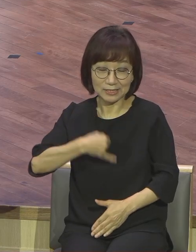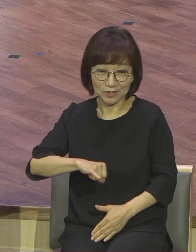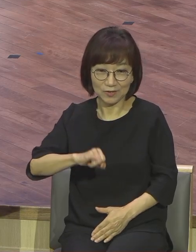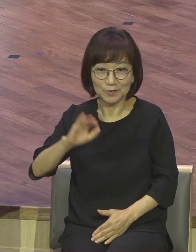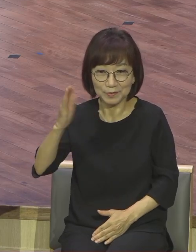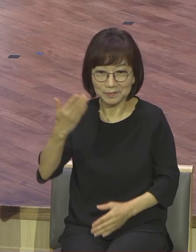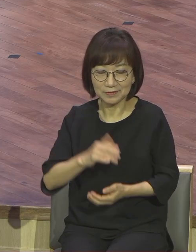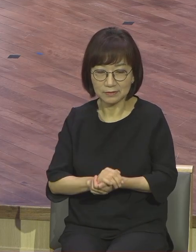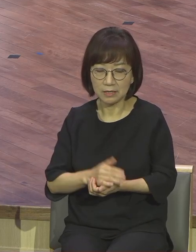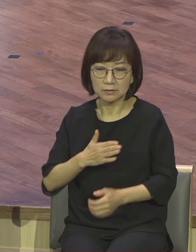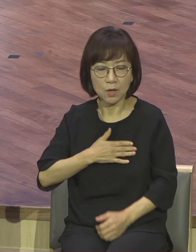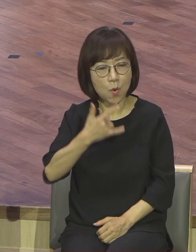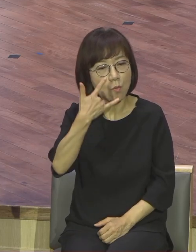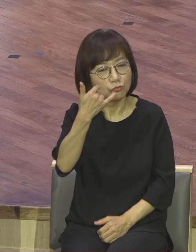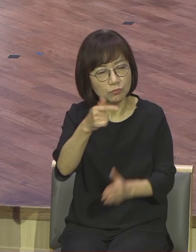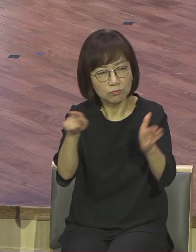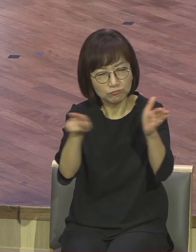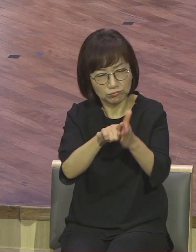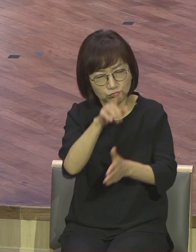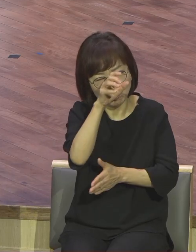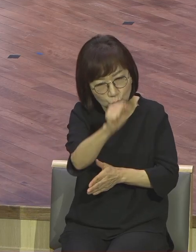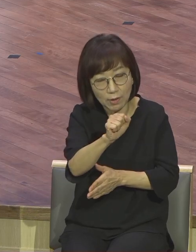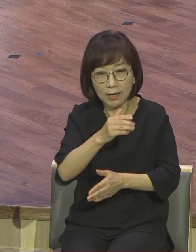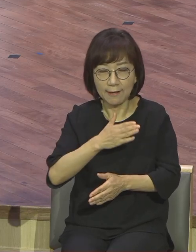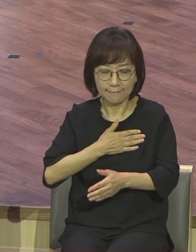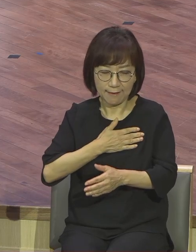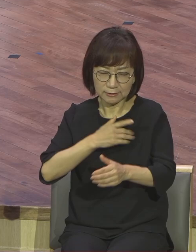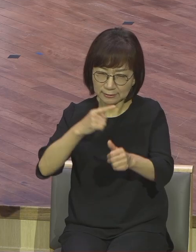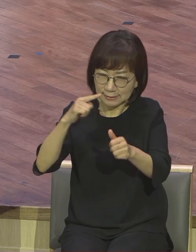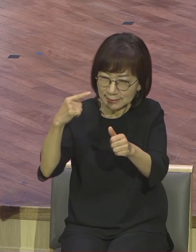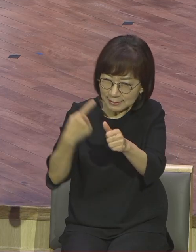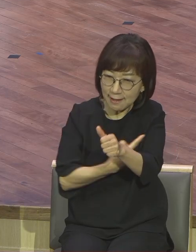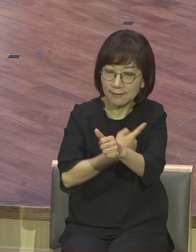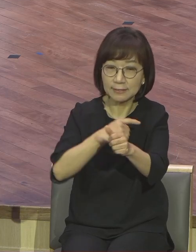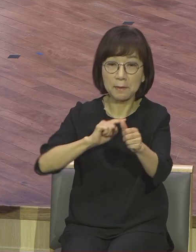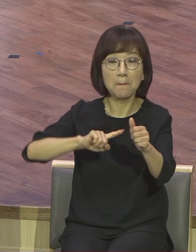믿었기 때문에 내가 저절로 하나님의 자녀가 되는 법은 없다라는 것입니다.